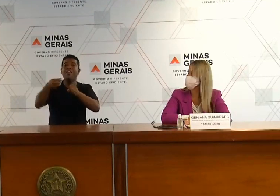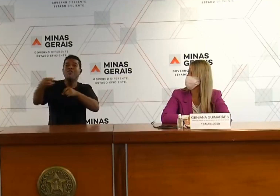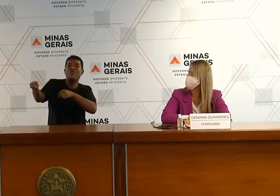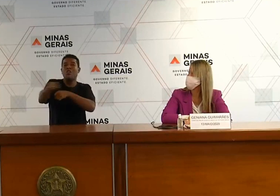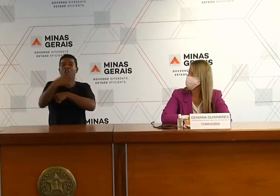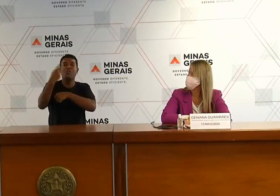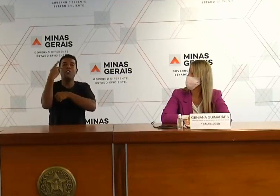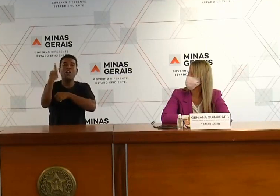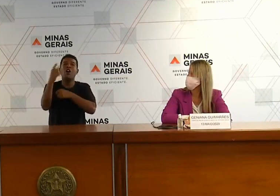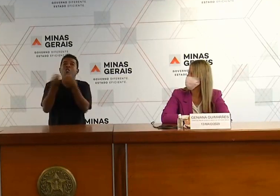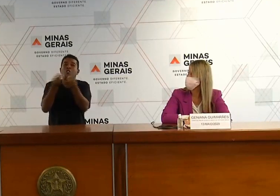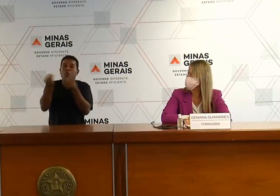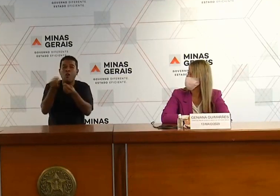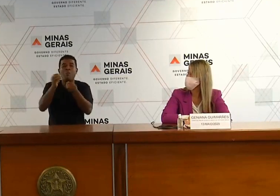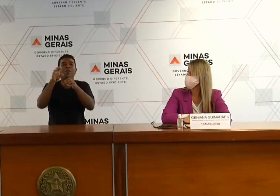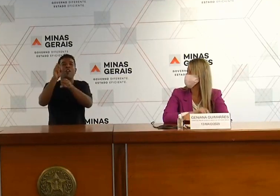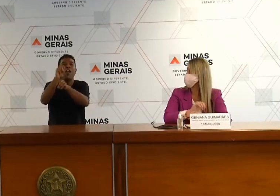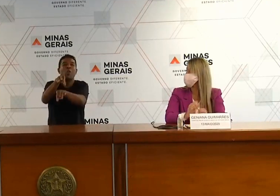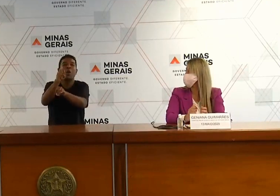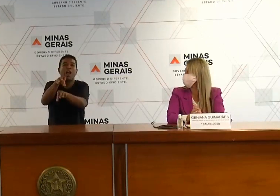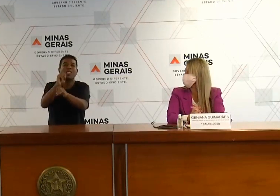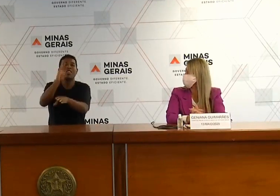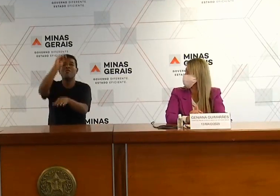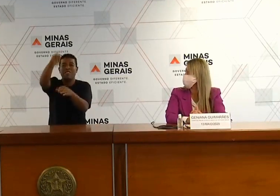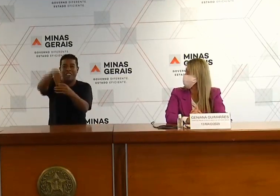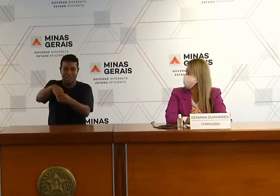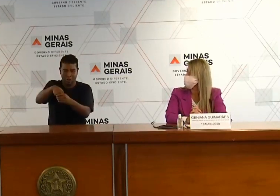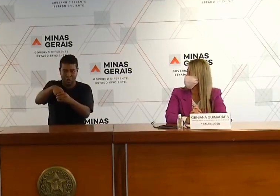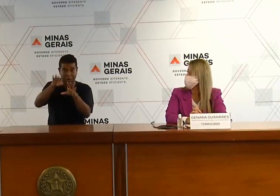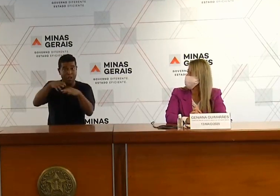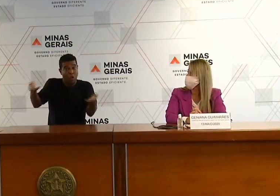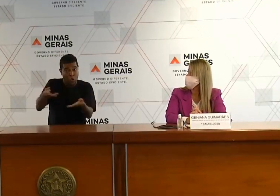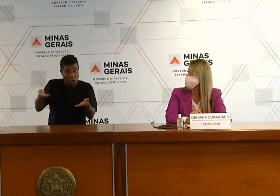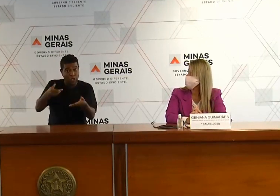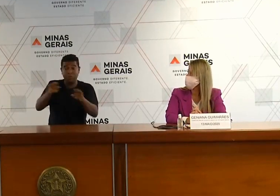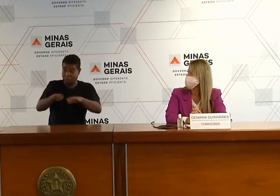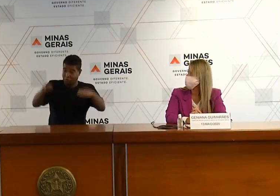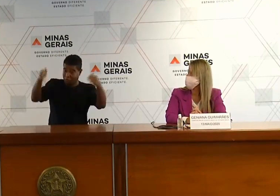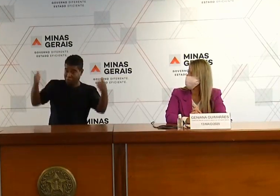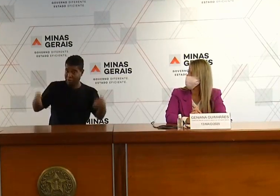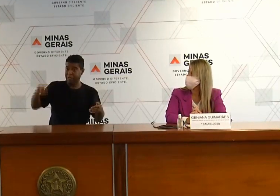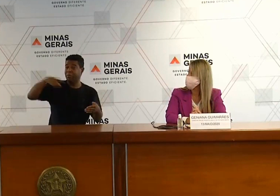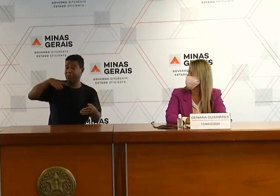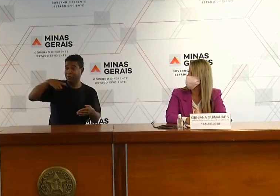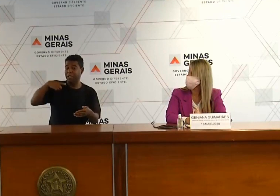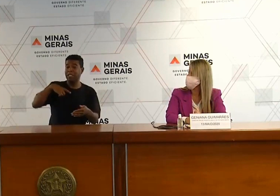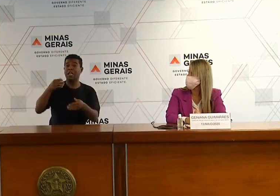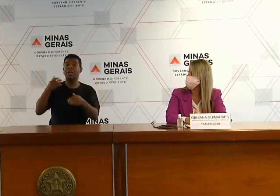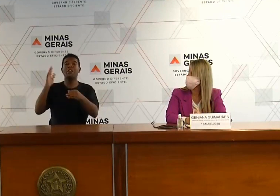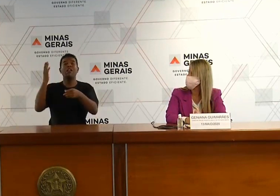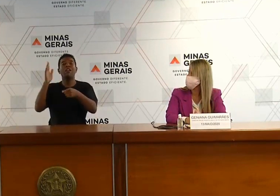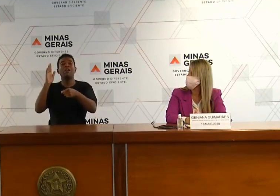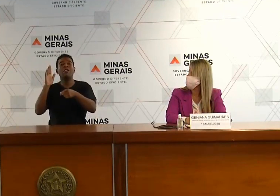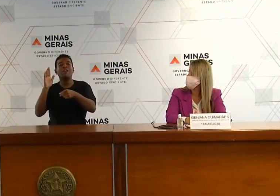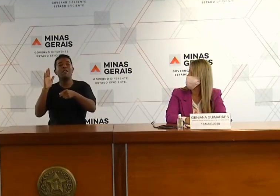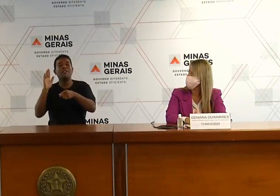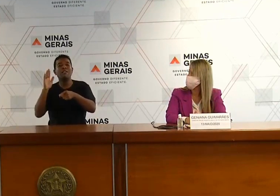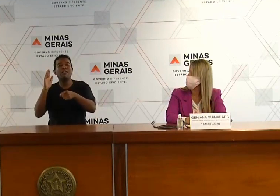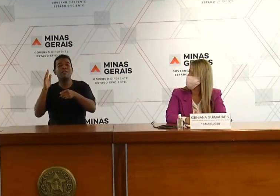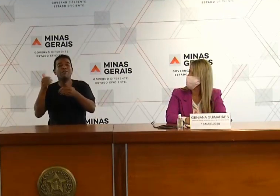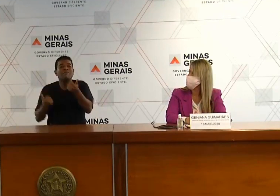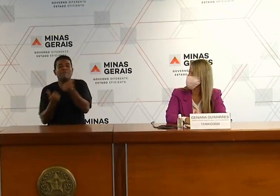estadual de Minas Gerais. Estamos com a subsecretária de Desenvolvimento da Educação Básica,